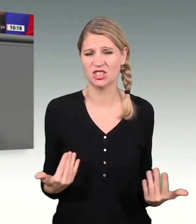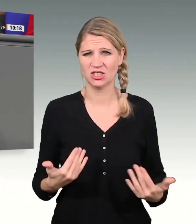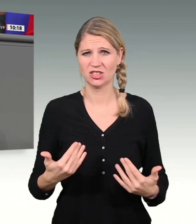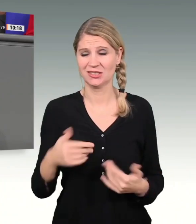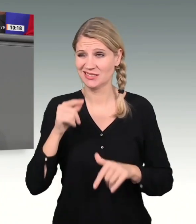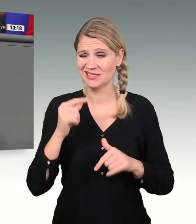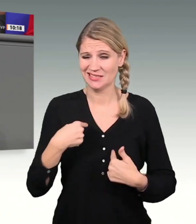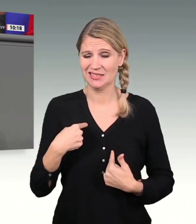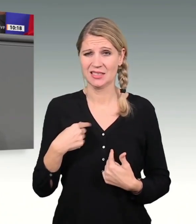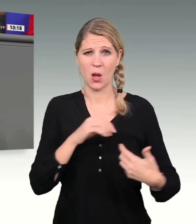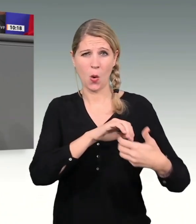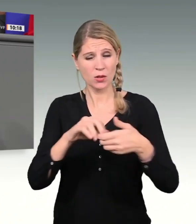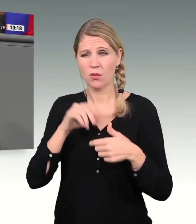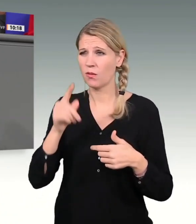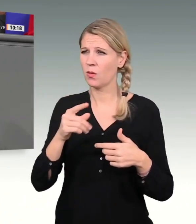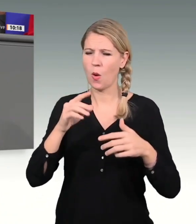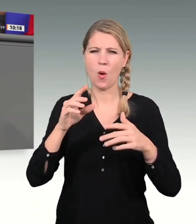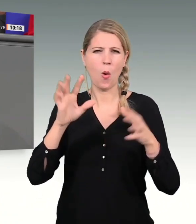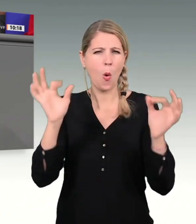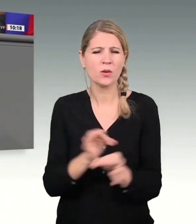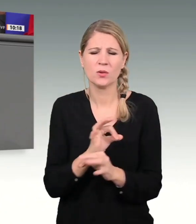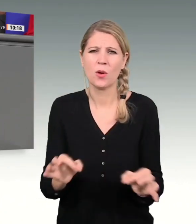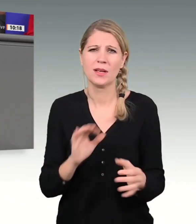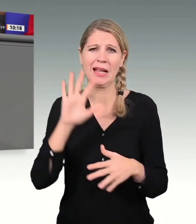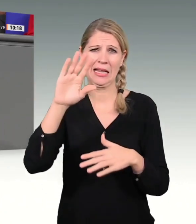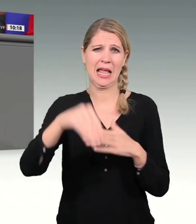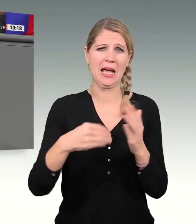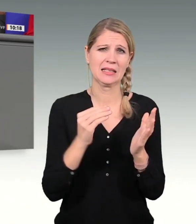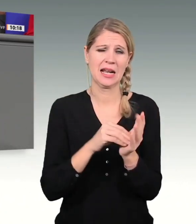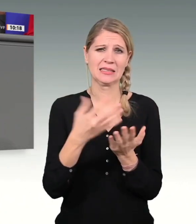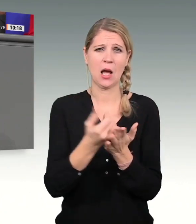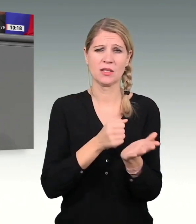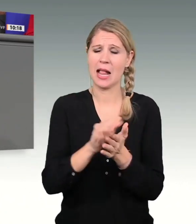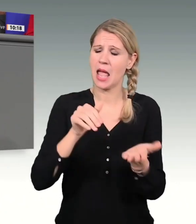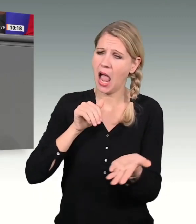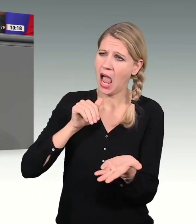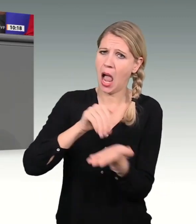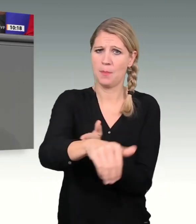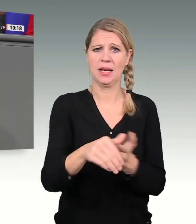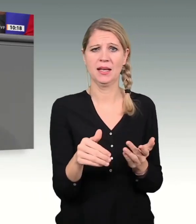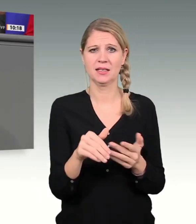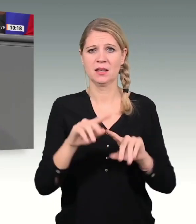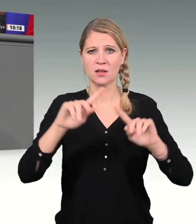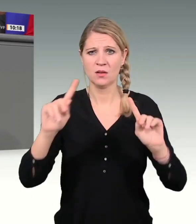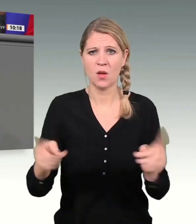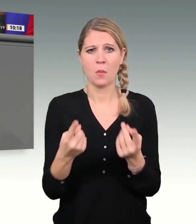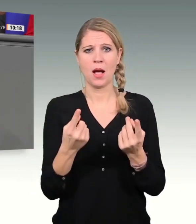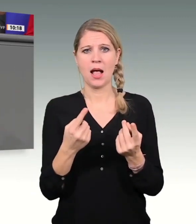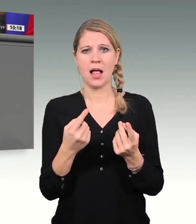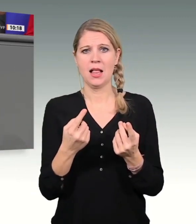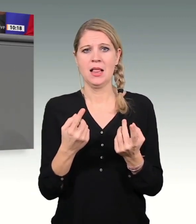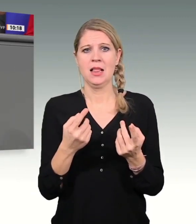Nachtragshaushalt ablehnen und auch eine gerichtliche Überprüfung durchführen. Alles andere wäre auch völlig